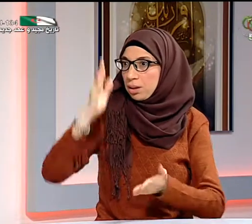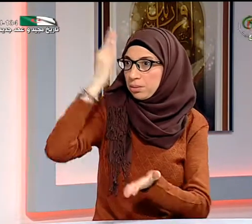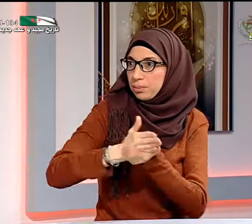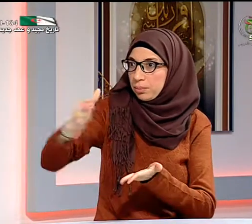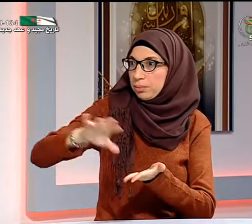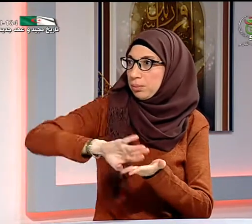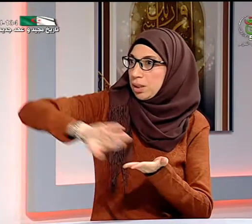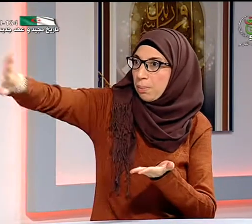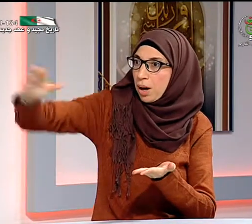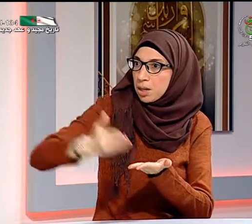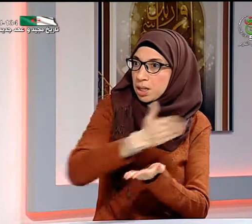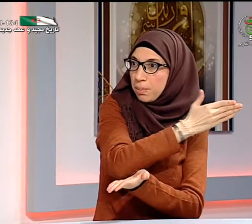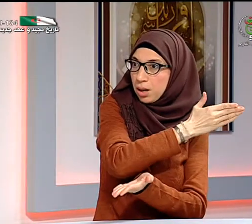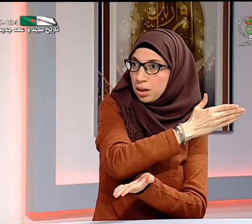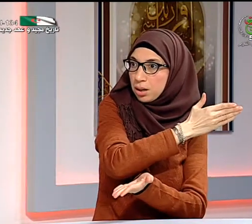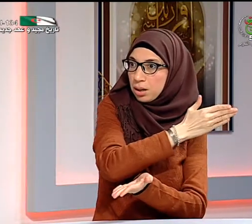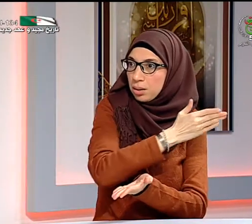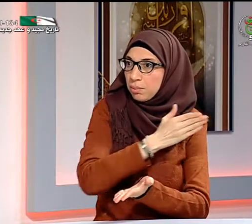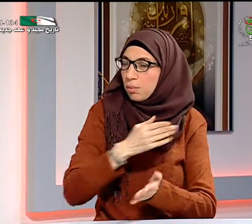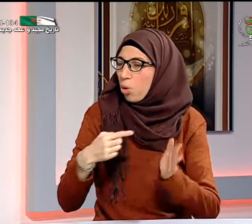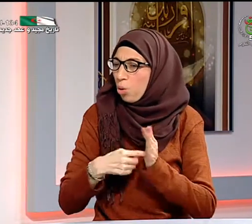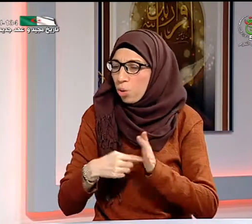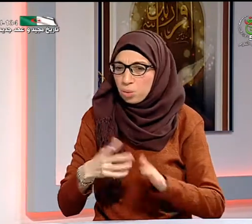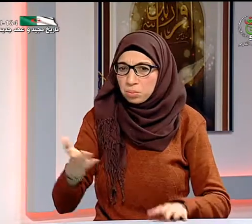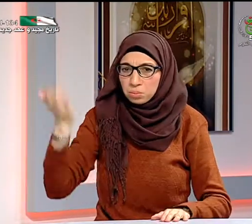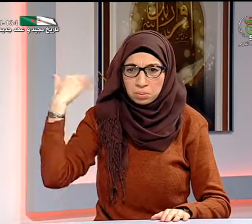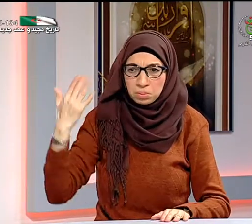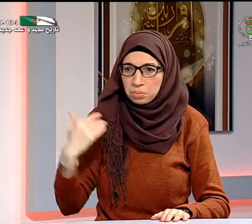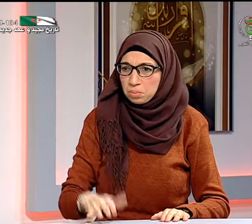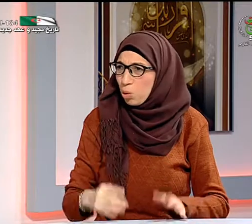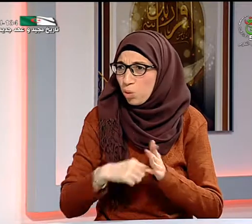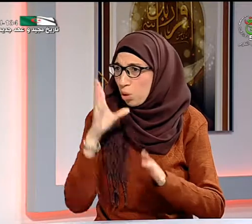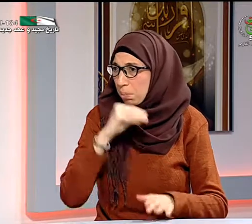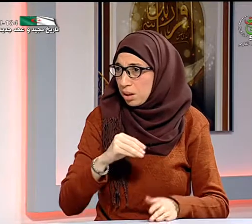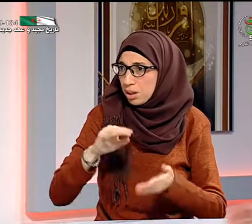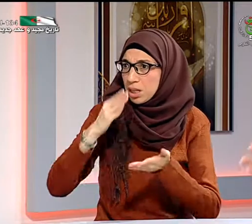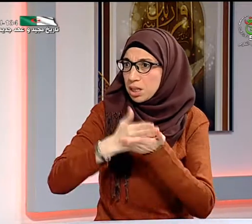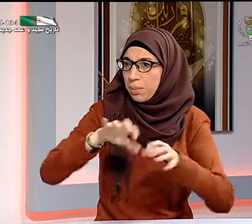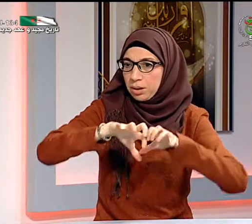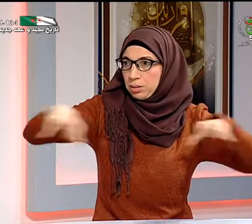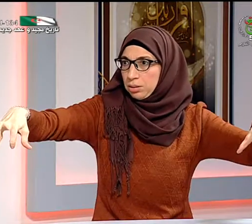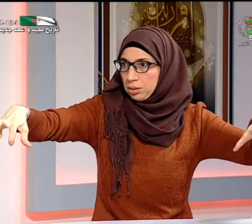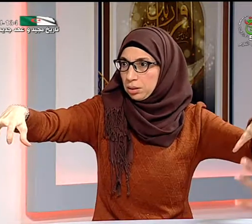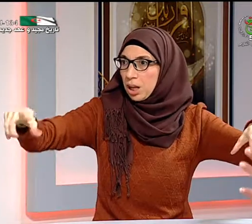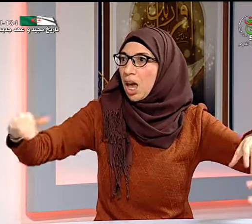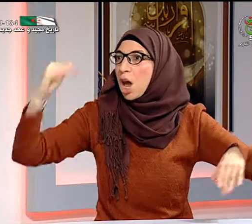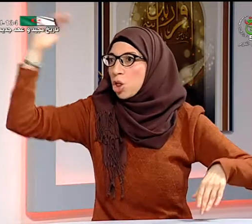يعني منذ متى منذ متى يمنعوا يعني الآن قاموا